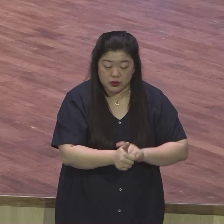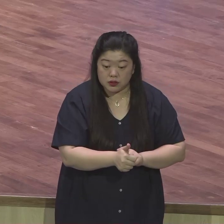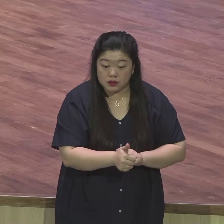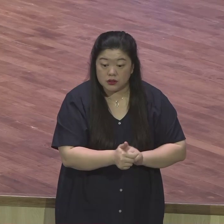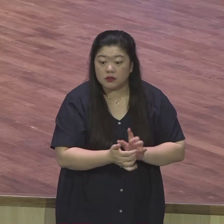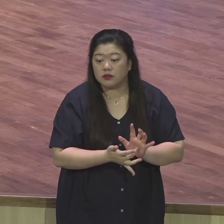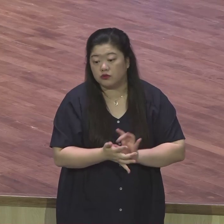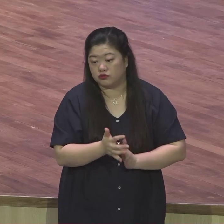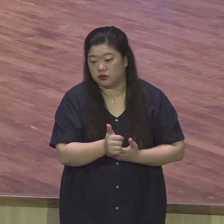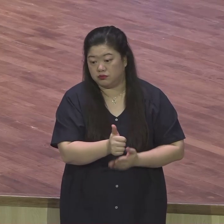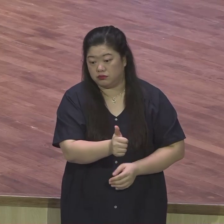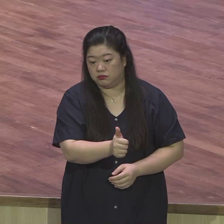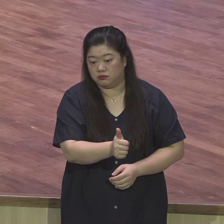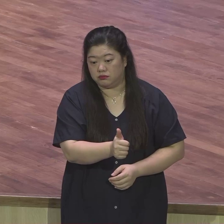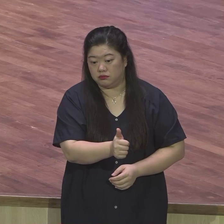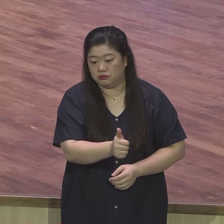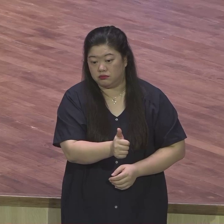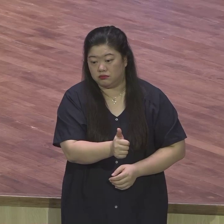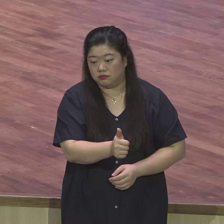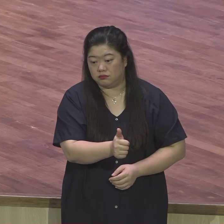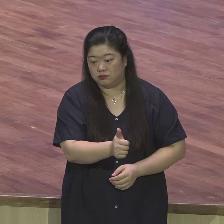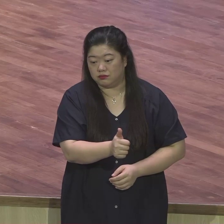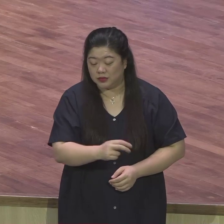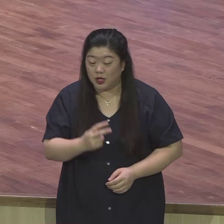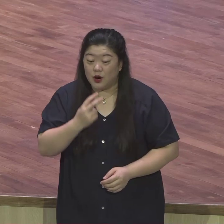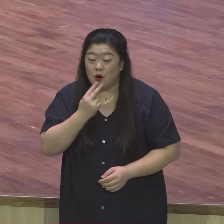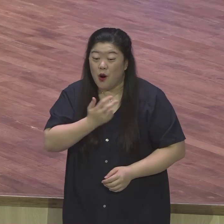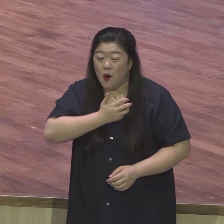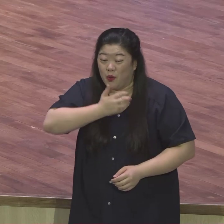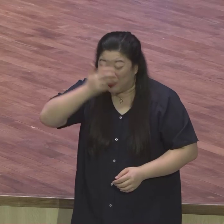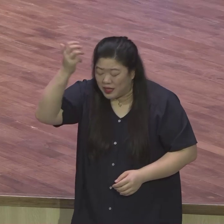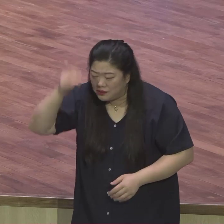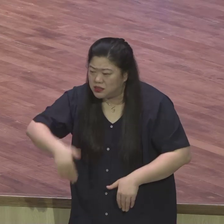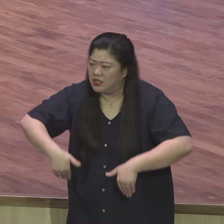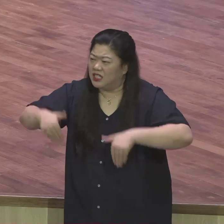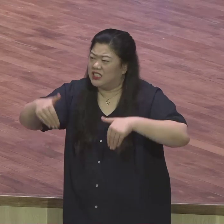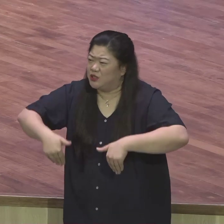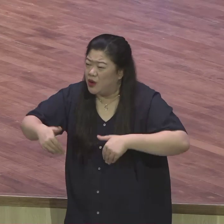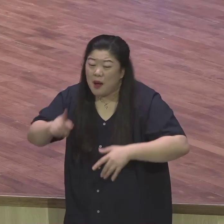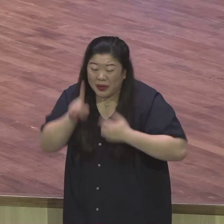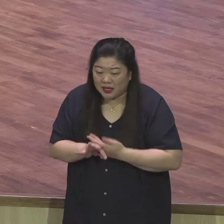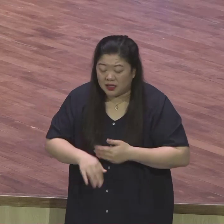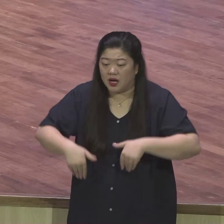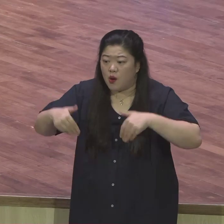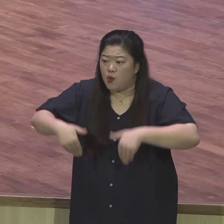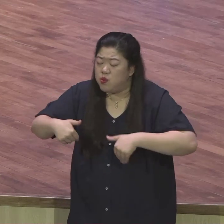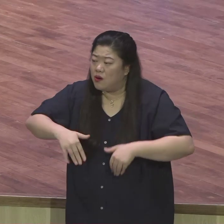가서 빨리 잡혀가서 포로생활을 해서 노생활을 해서 종료 안됐으면 다 죽어요. 다